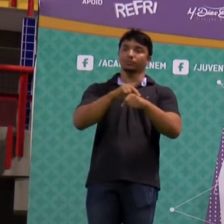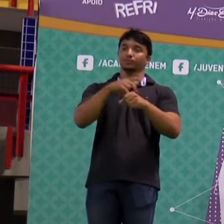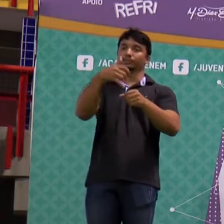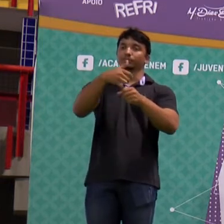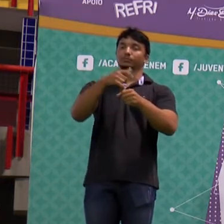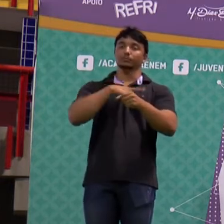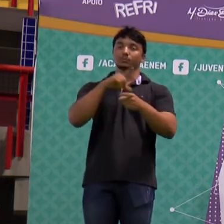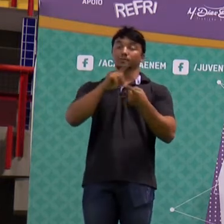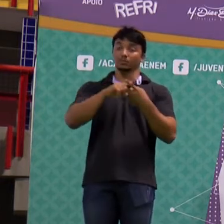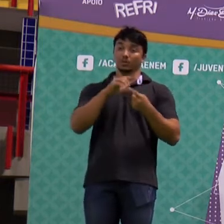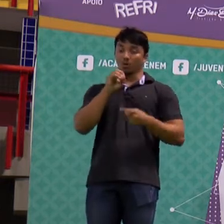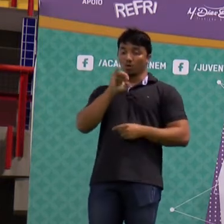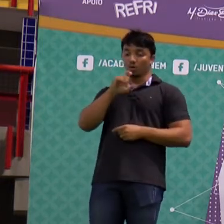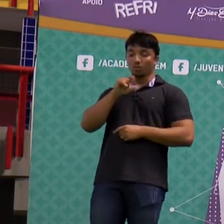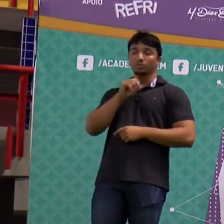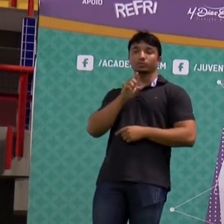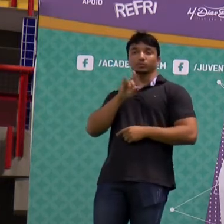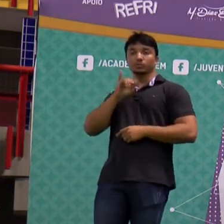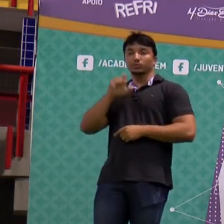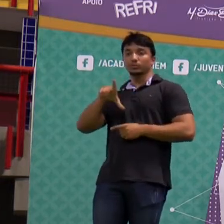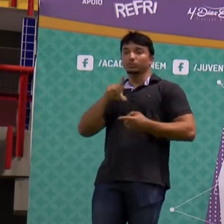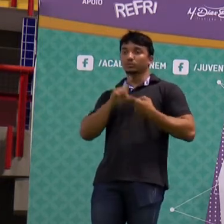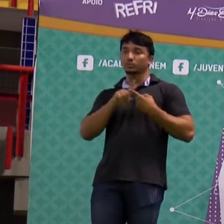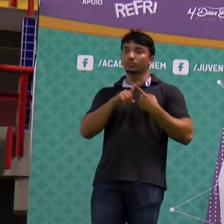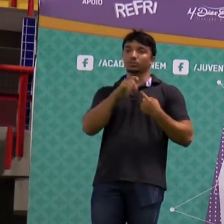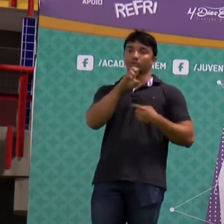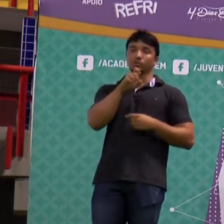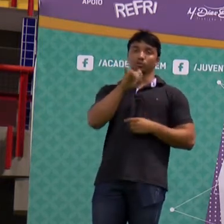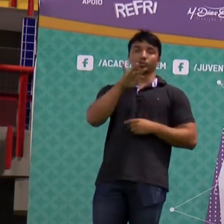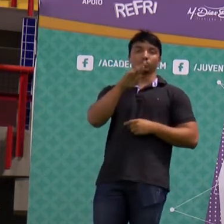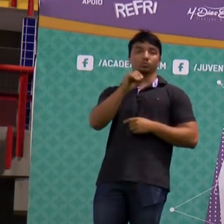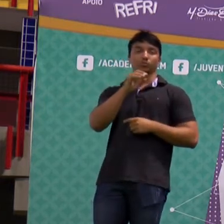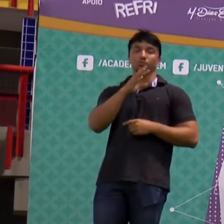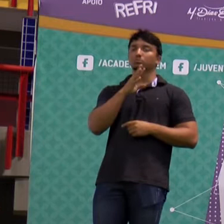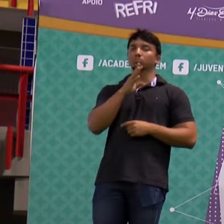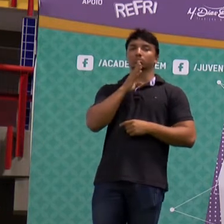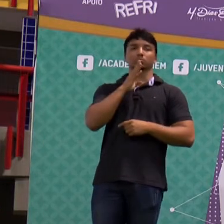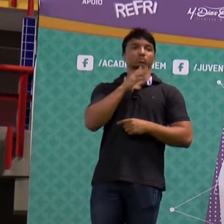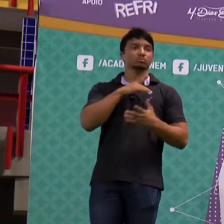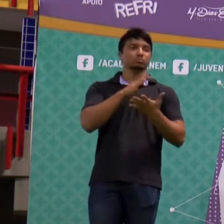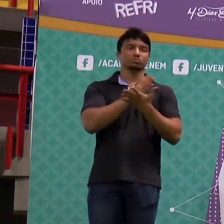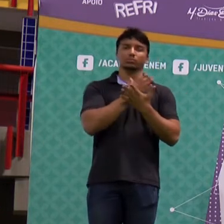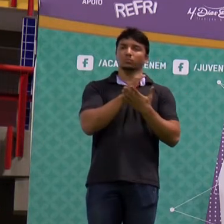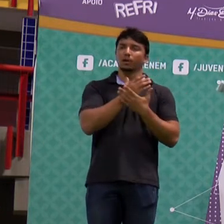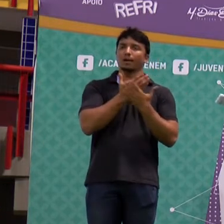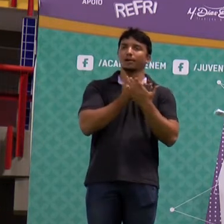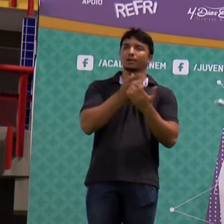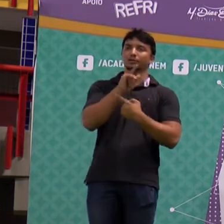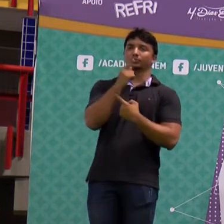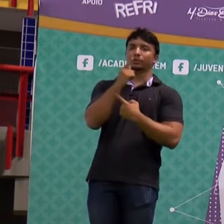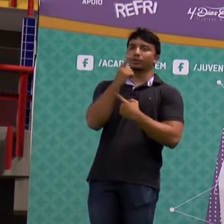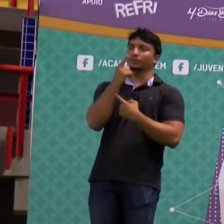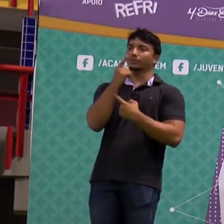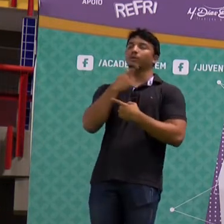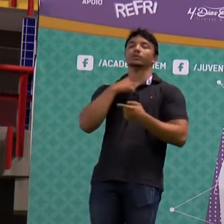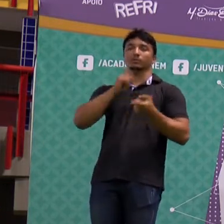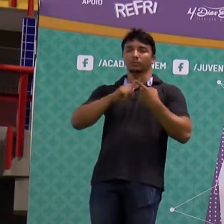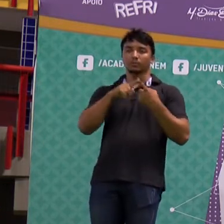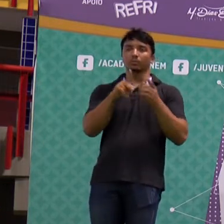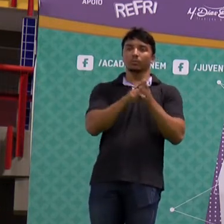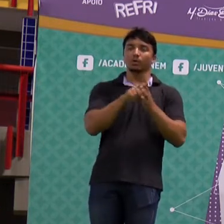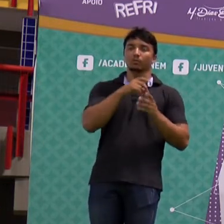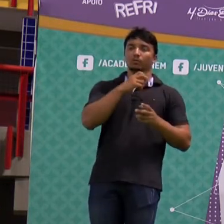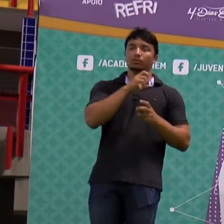O óleo diesel também pode ser obtido através do xisto, né? Não sei se vocês já ouviram falar em alguma aula de geografia, é um combustível também fóssil, né?